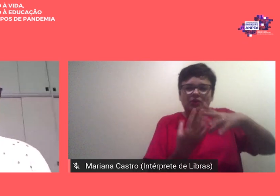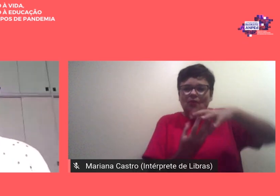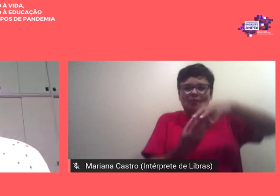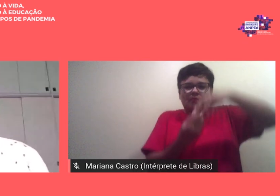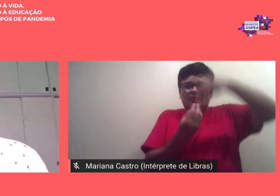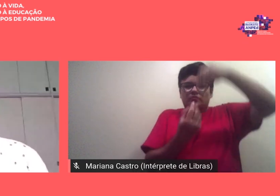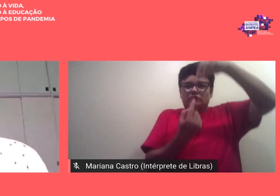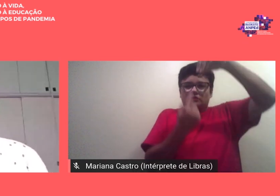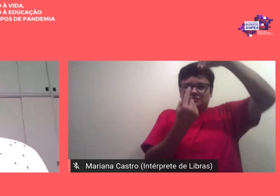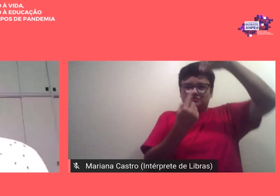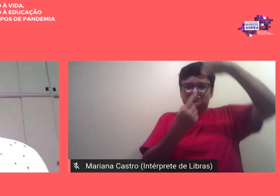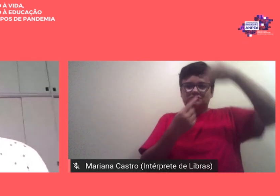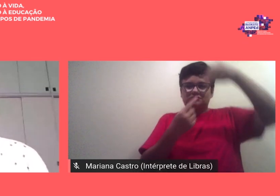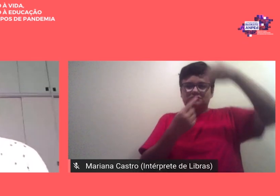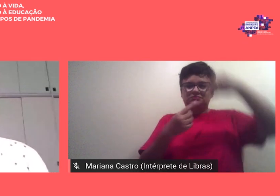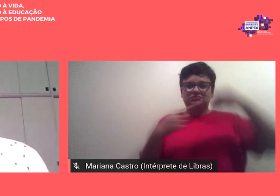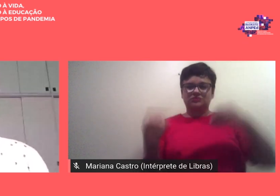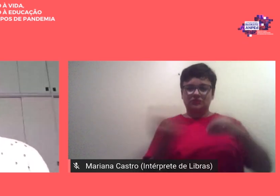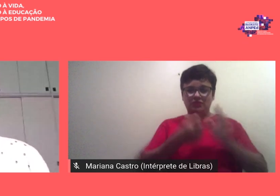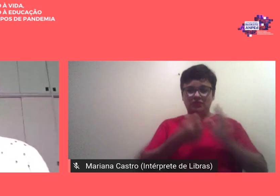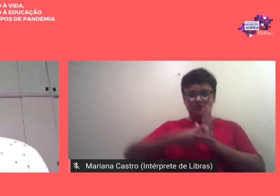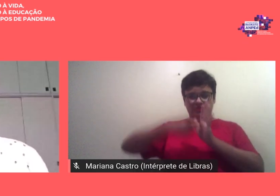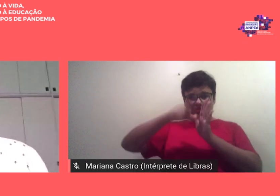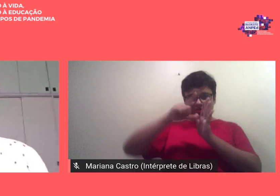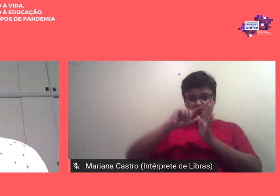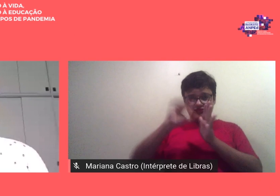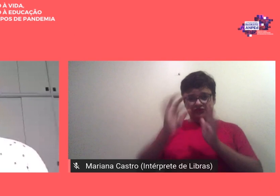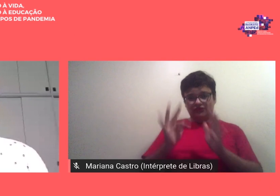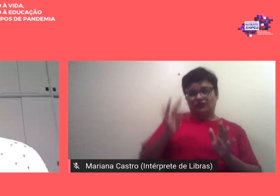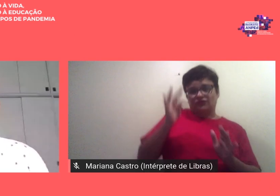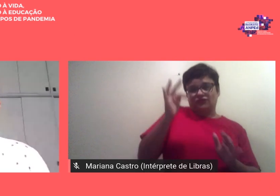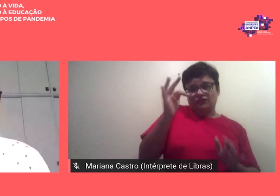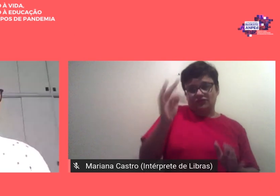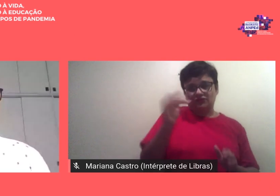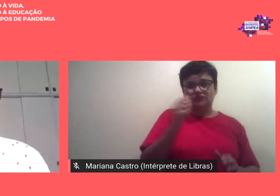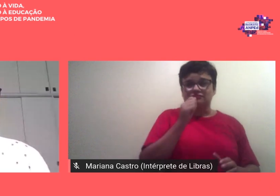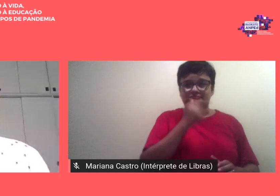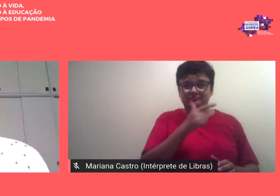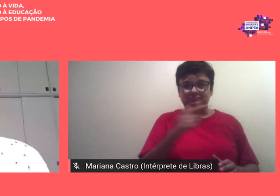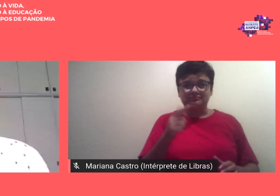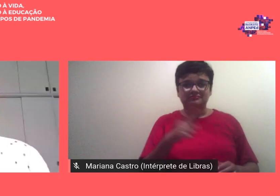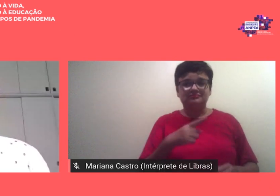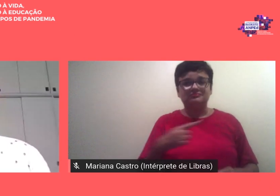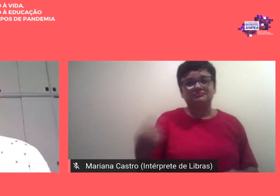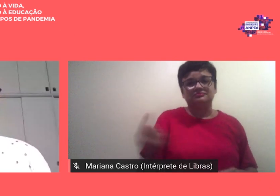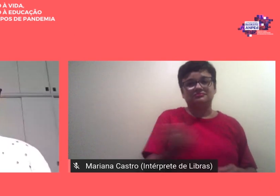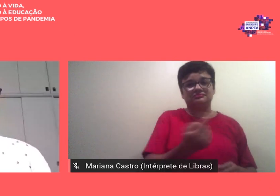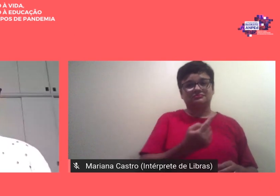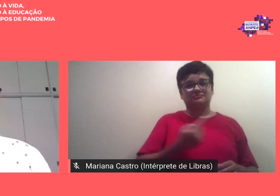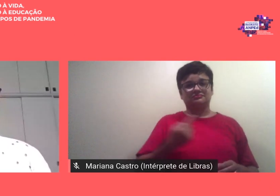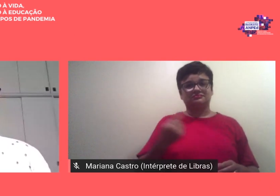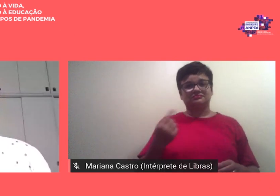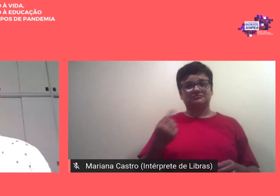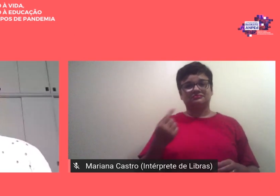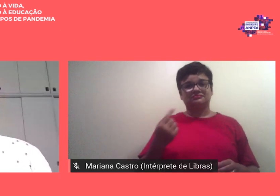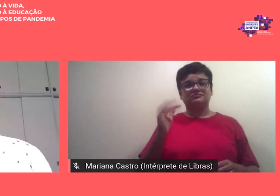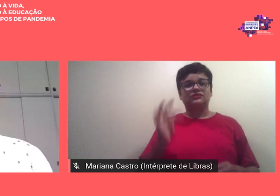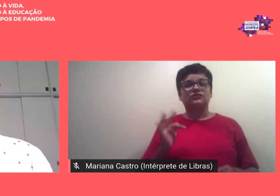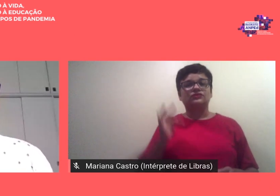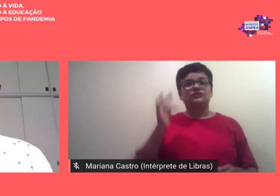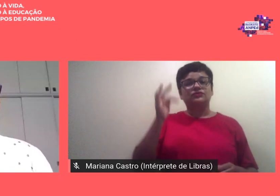e o que não seremos mais também nós já não somos como um dia nós sonhamos